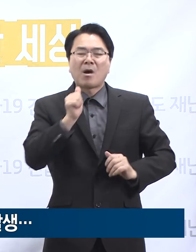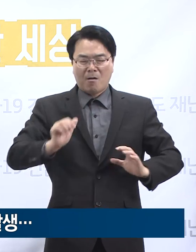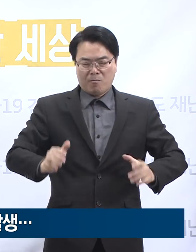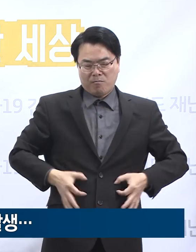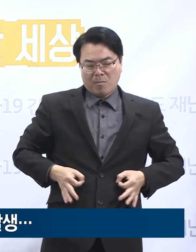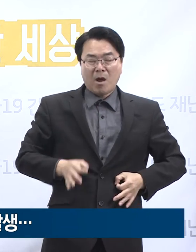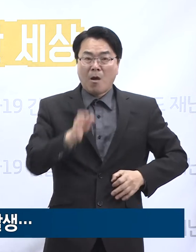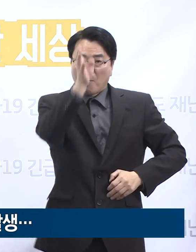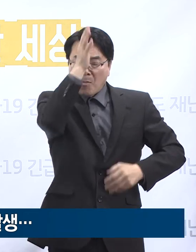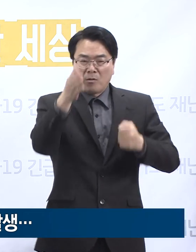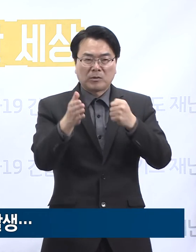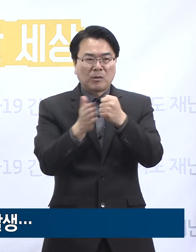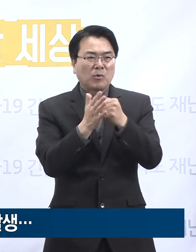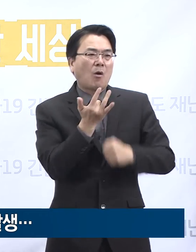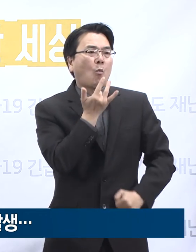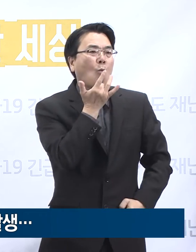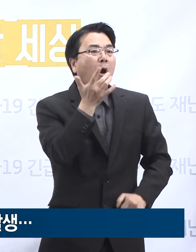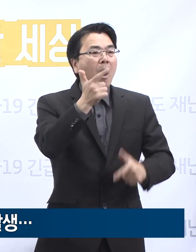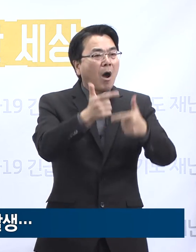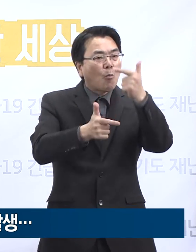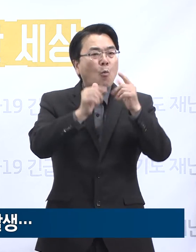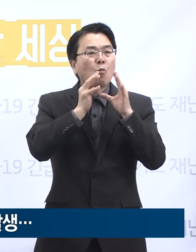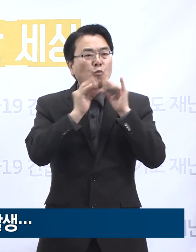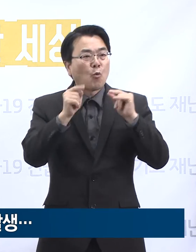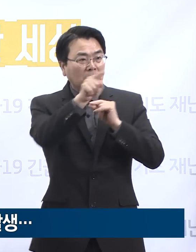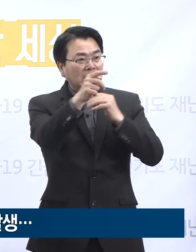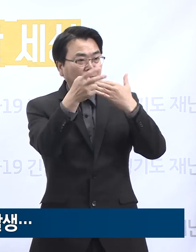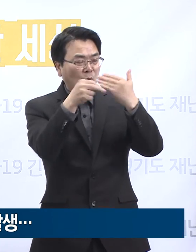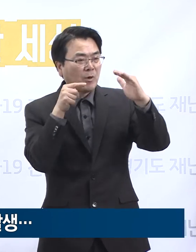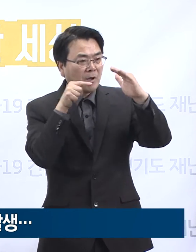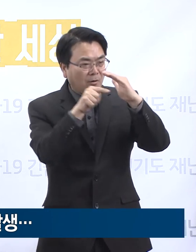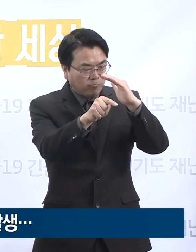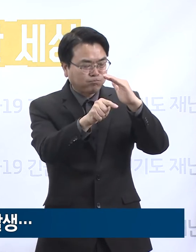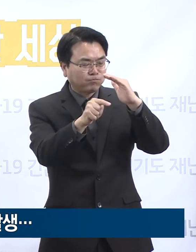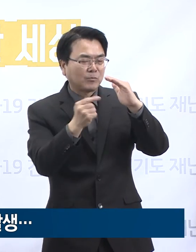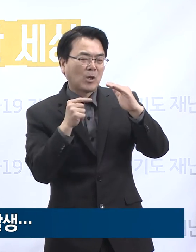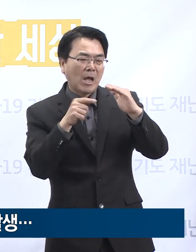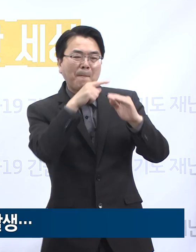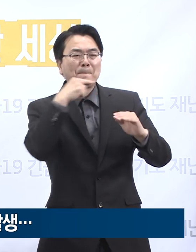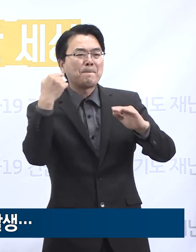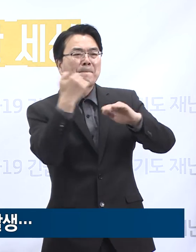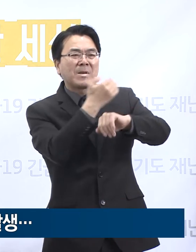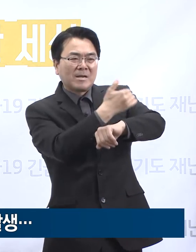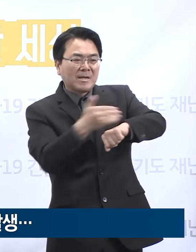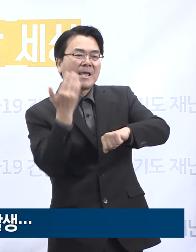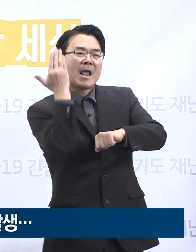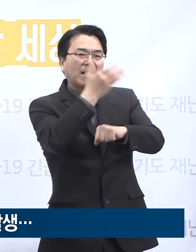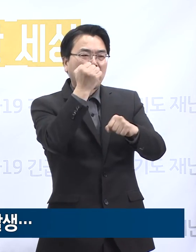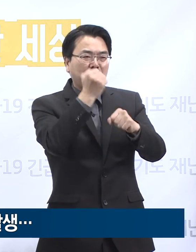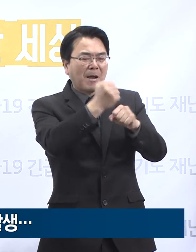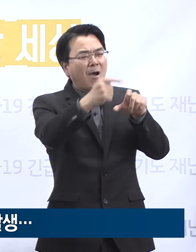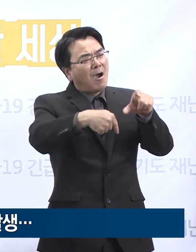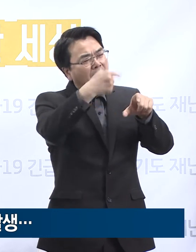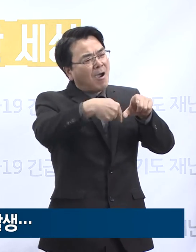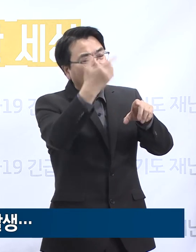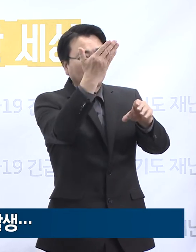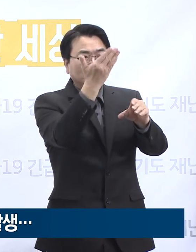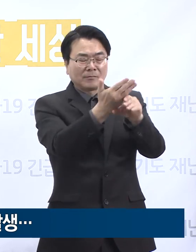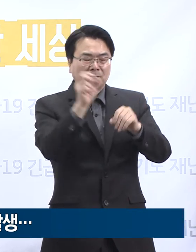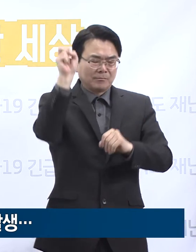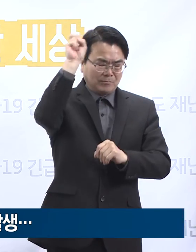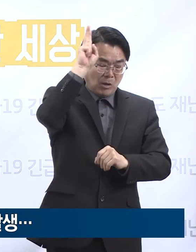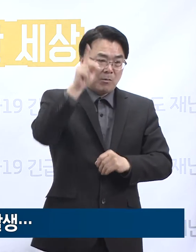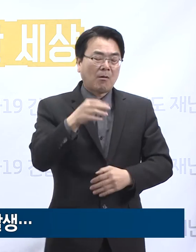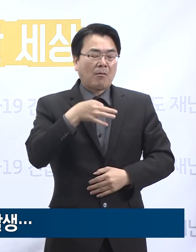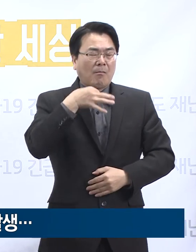매주 화, 목, 토요일에 해당 의원에 내원하여 투석을 받아왔으며 4월 6일부터 마린 기침 증상이